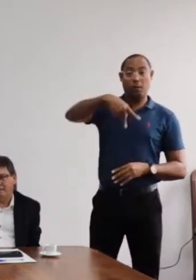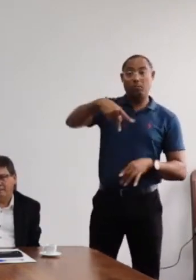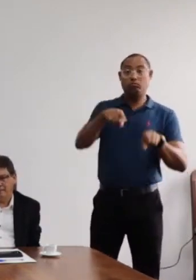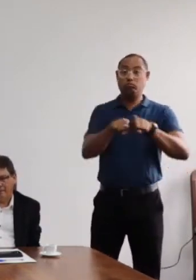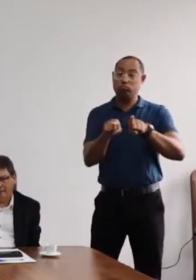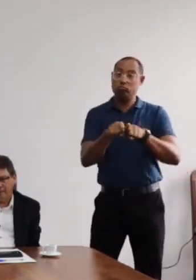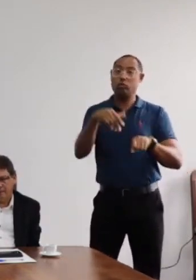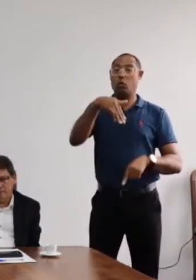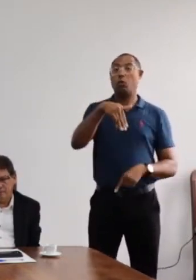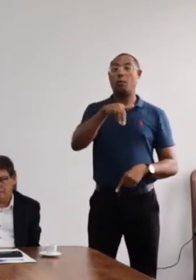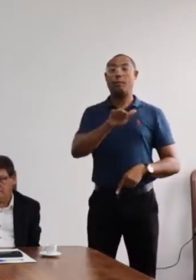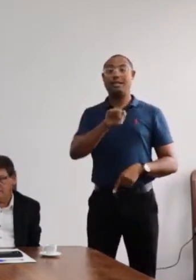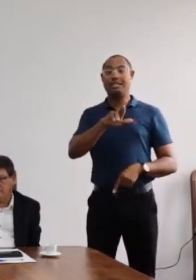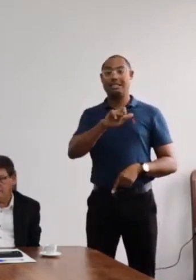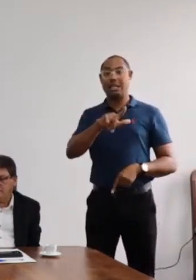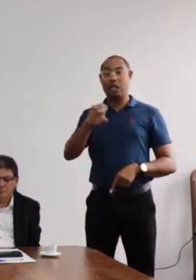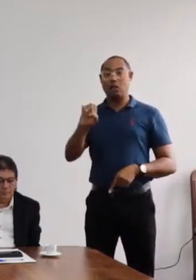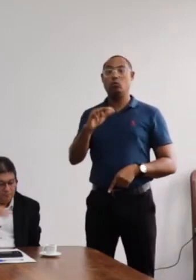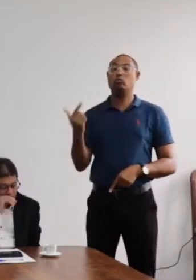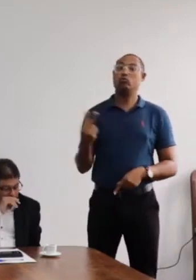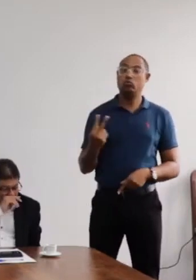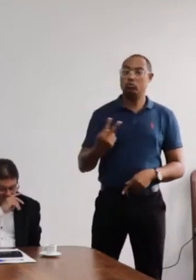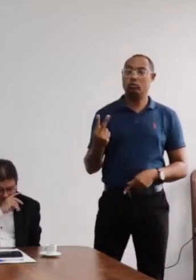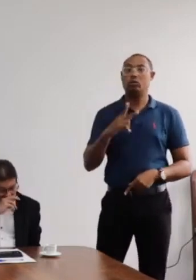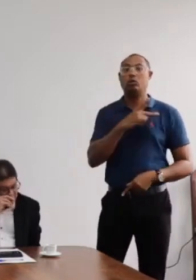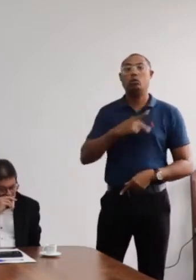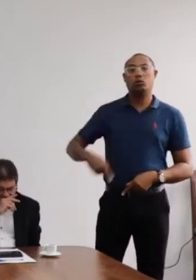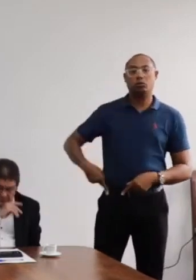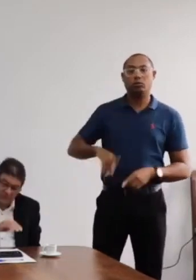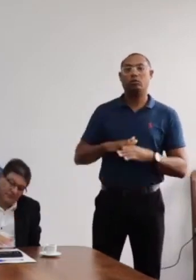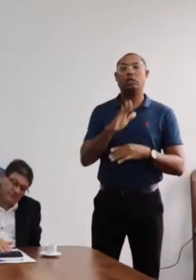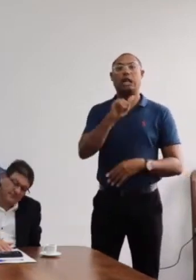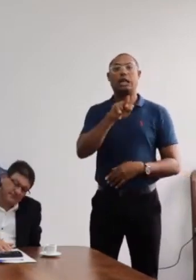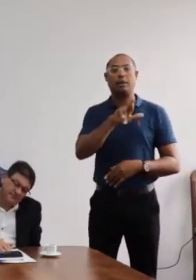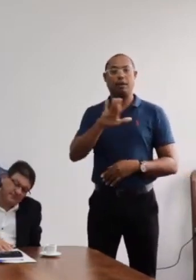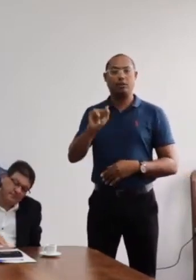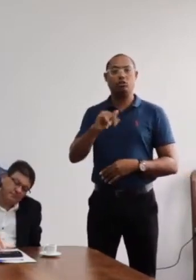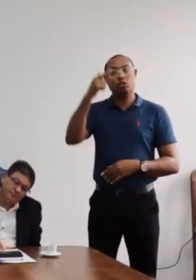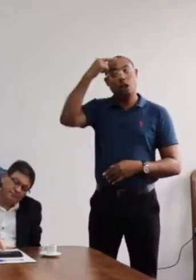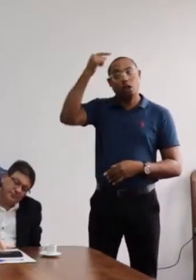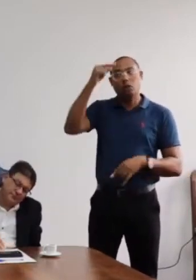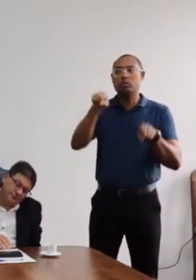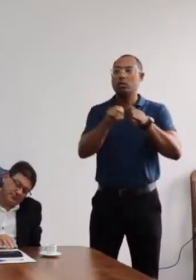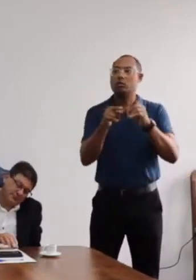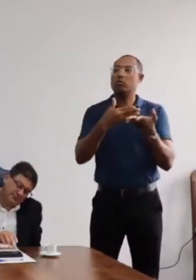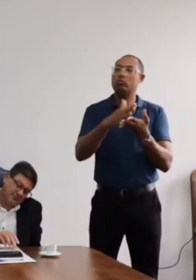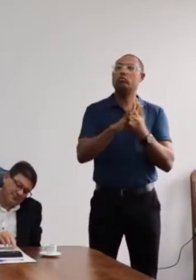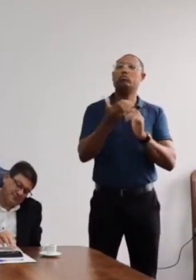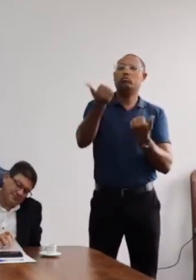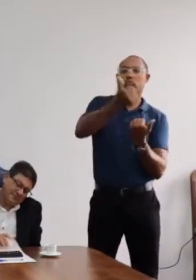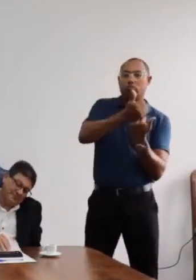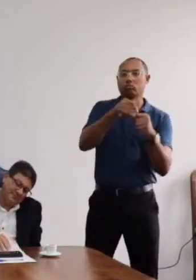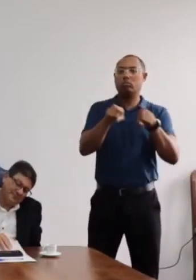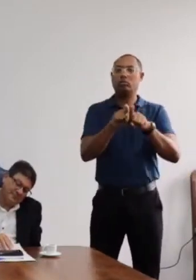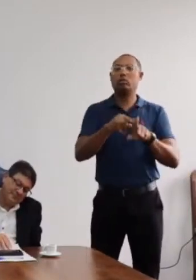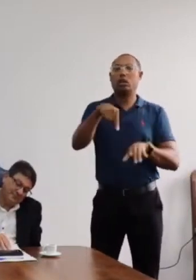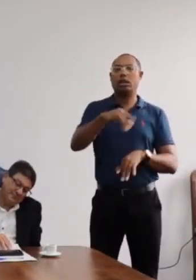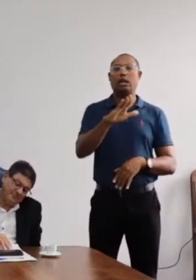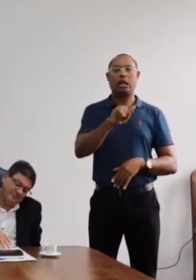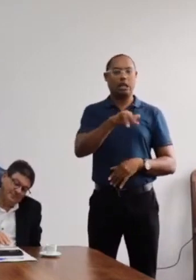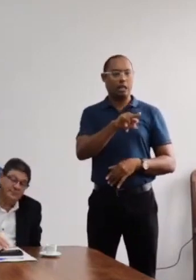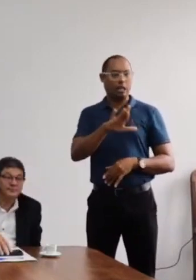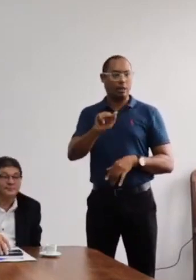Marcelo Carneiro, vice-presidente da Câmara de Graduação, aqui representando esta Câmara,